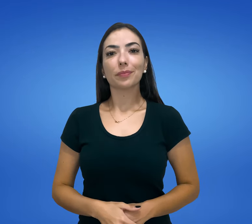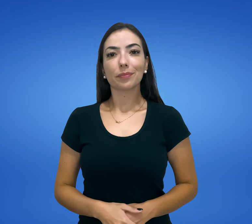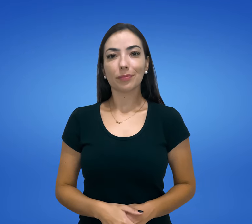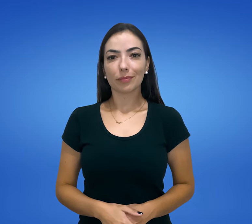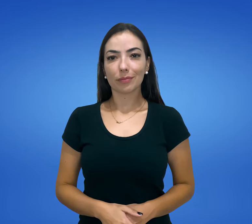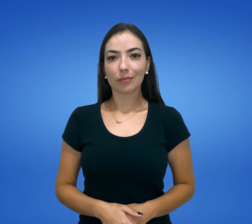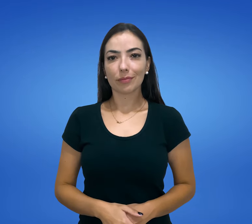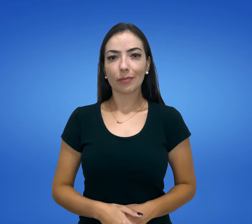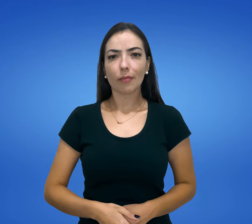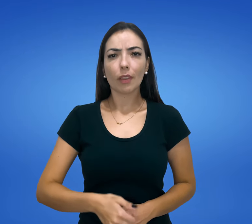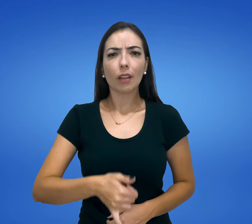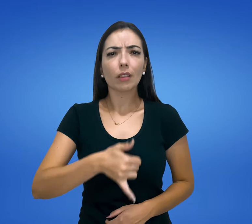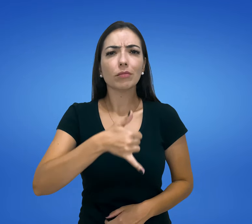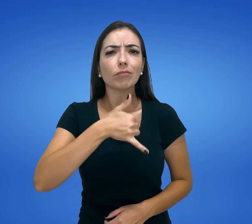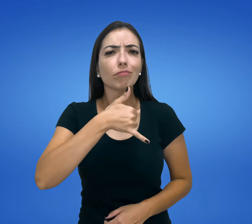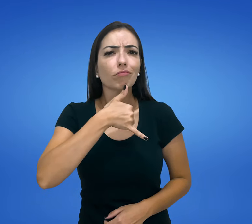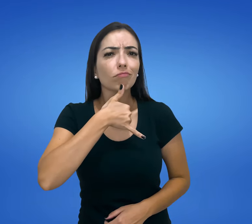Muito triste